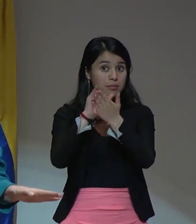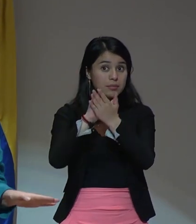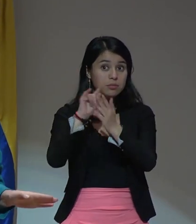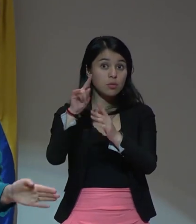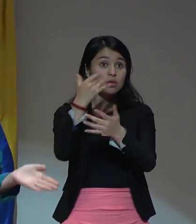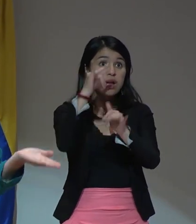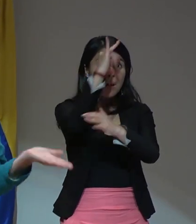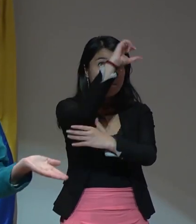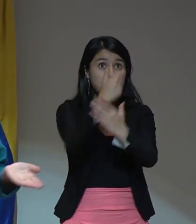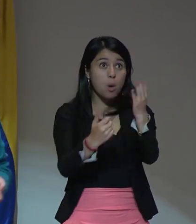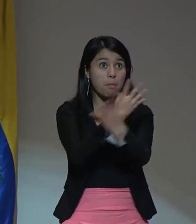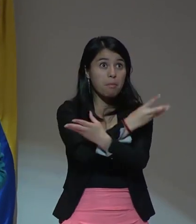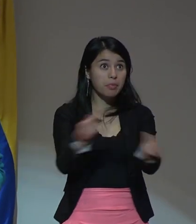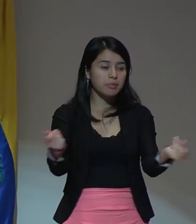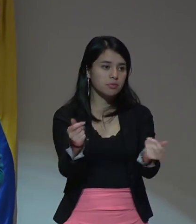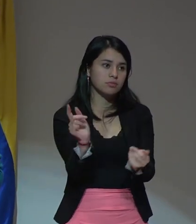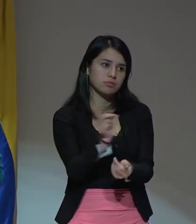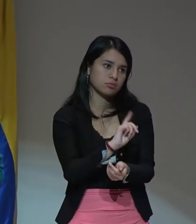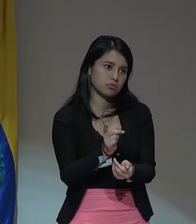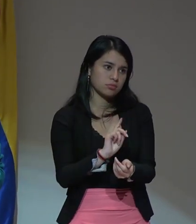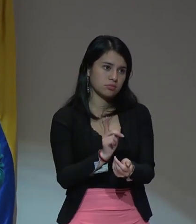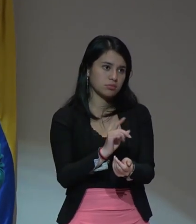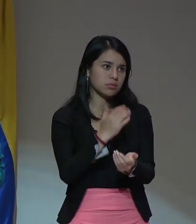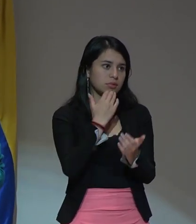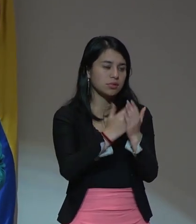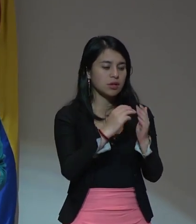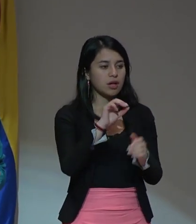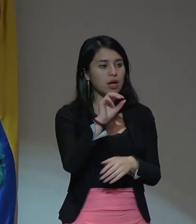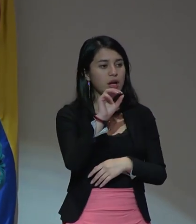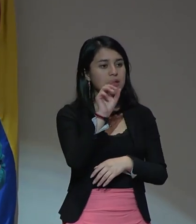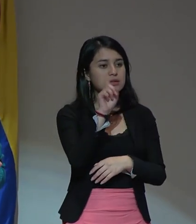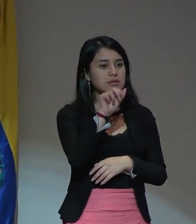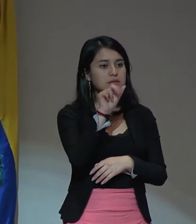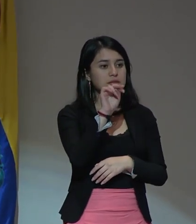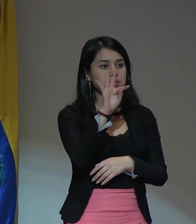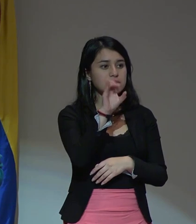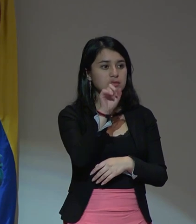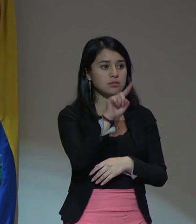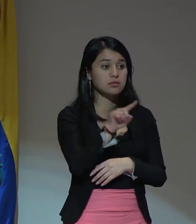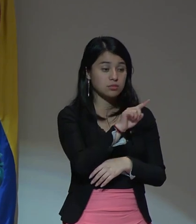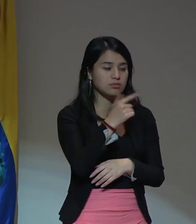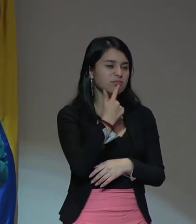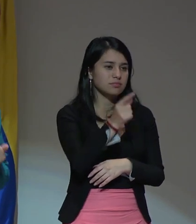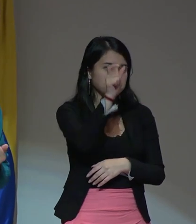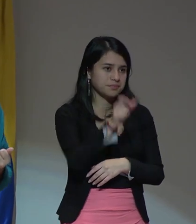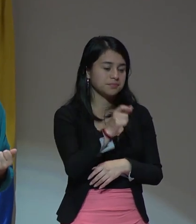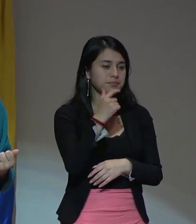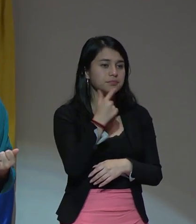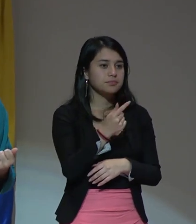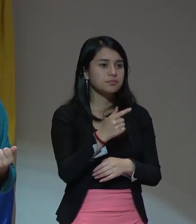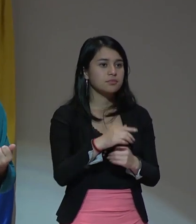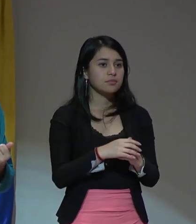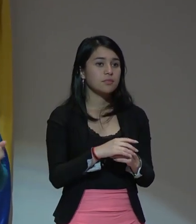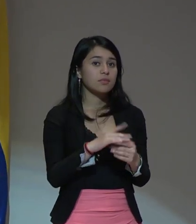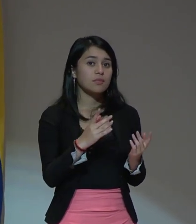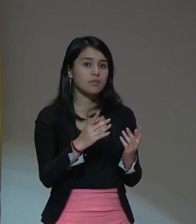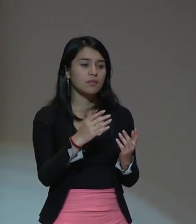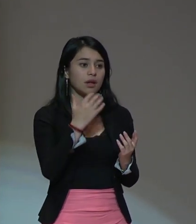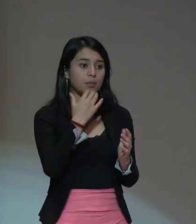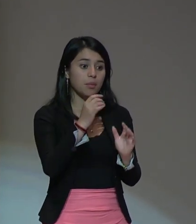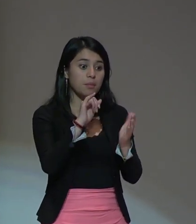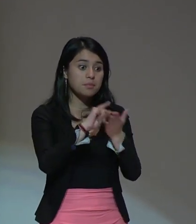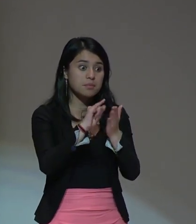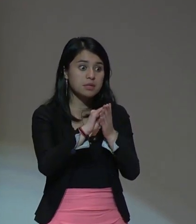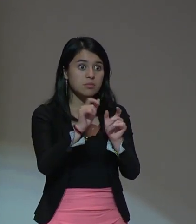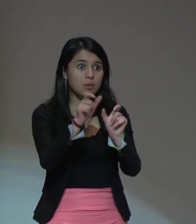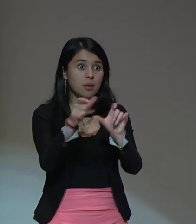desapareciera como dice o aventura dos santos que no se haga un venocidio